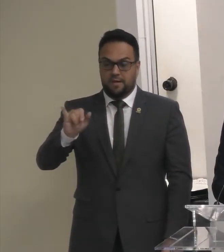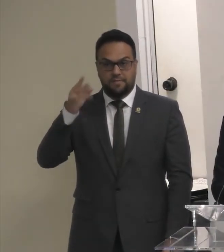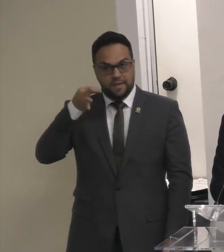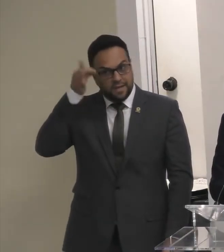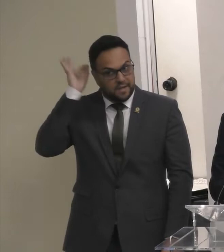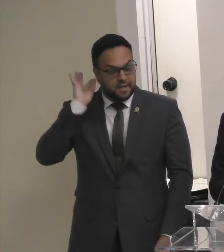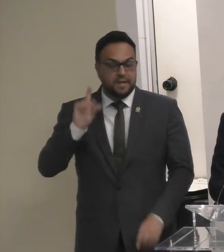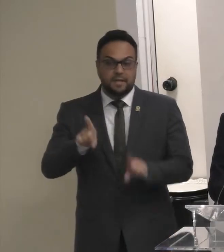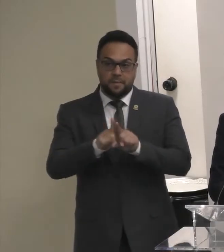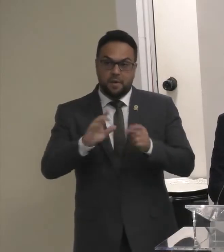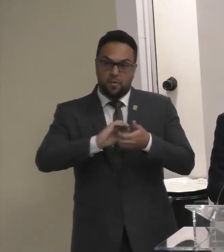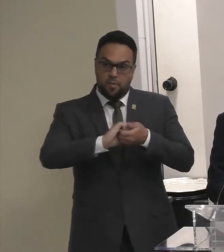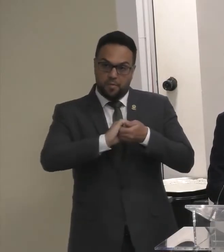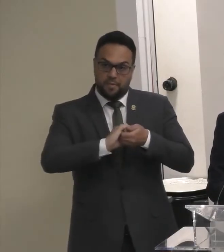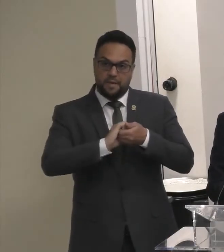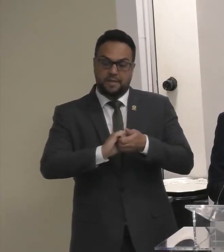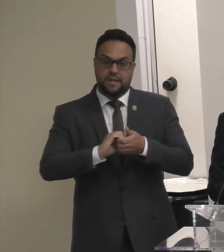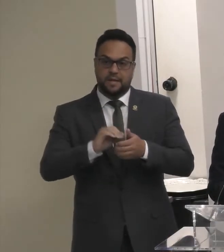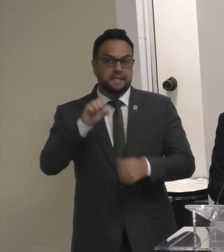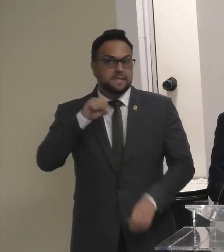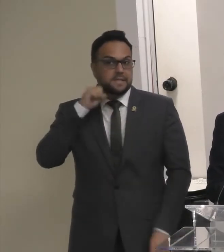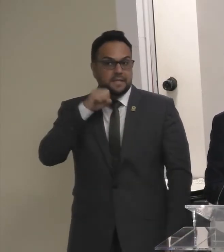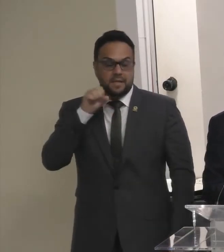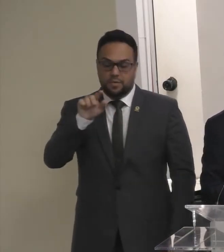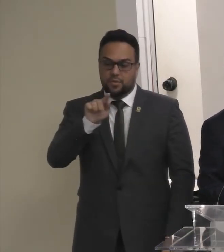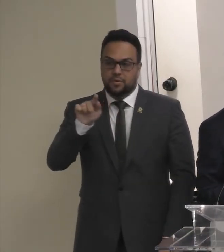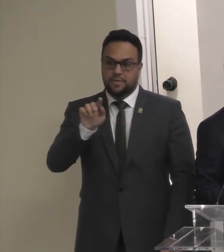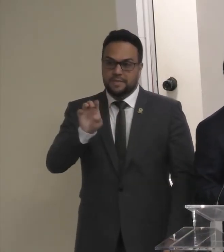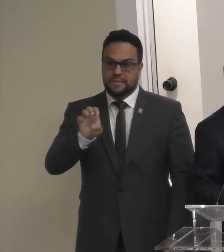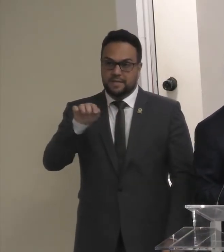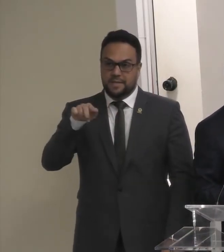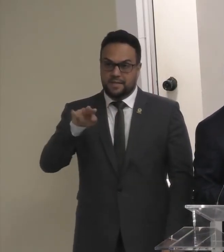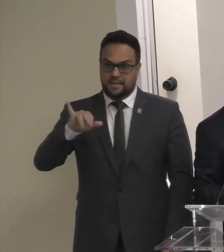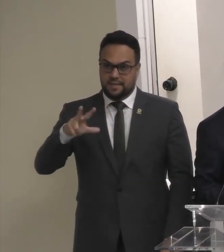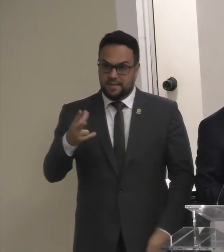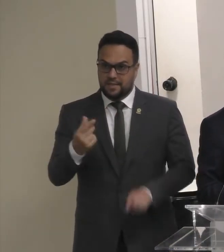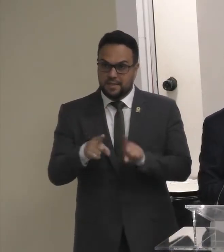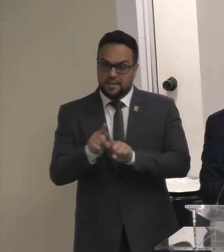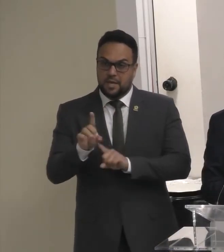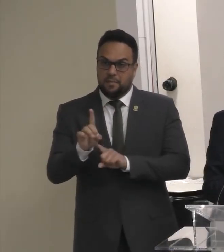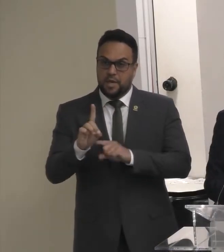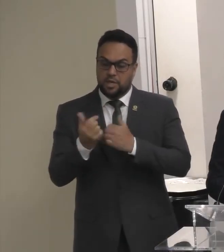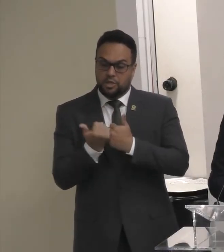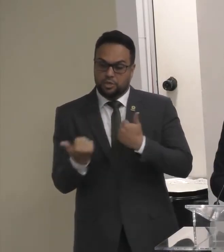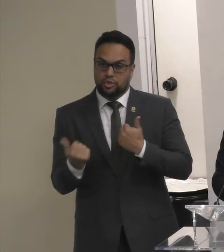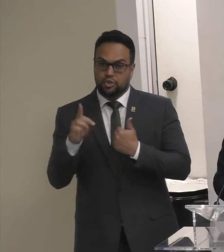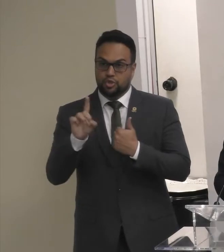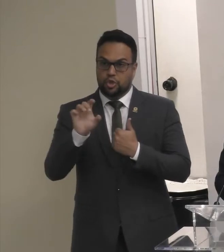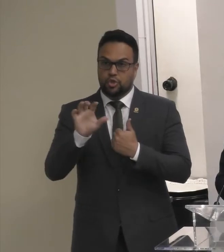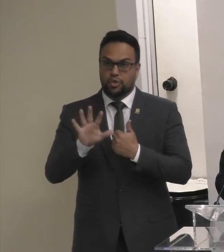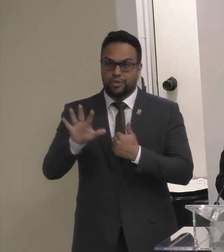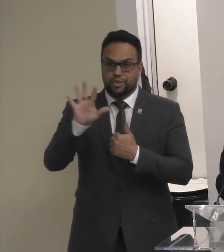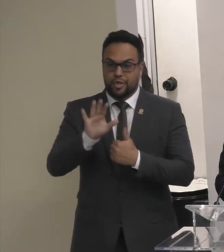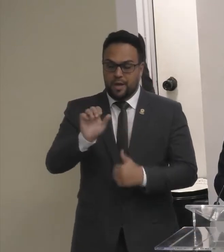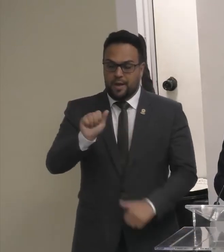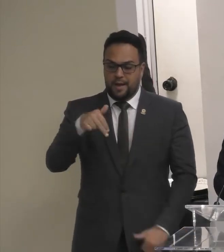Zequinha Marinho Muito obrigado Pela presença Ao diretor-geral Da ANEL Doutor André Pepitoni